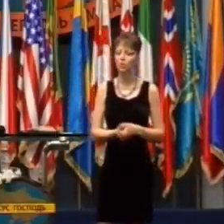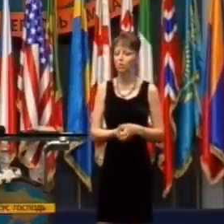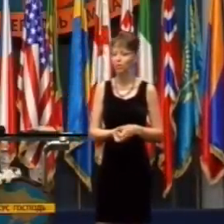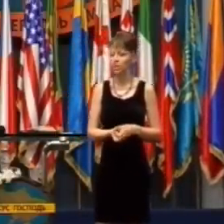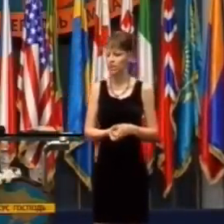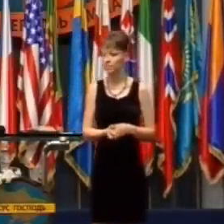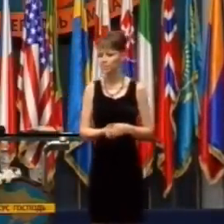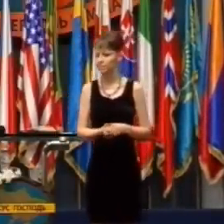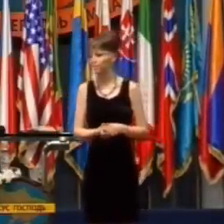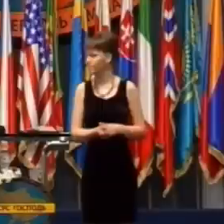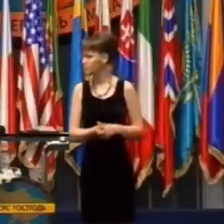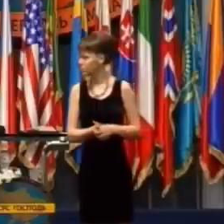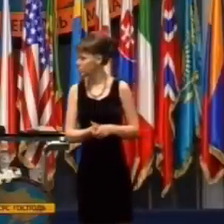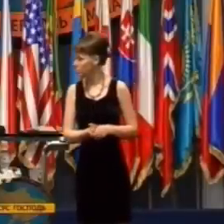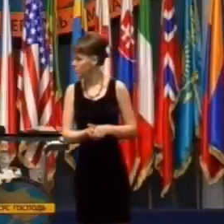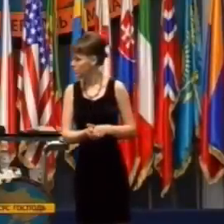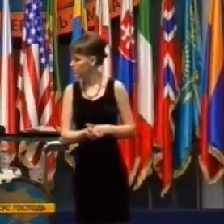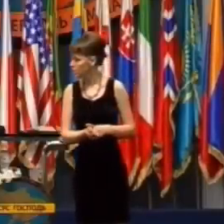svetovú vojnu